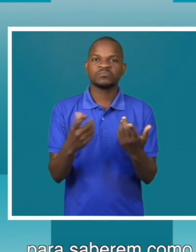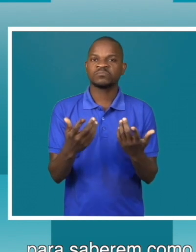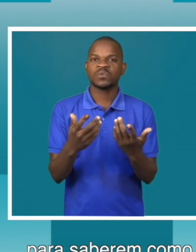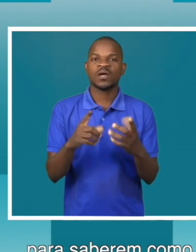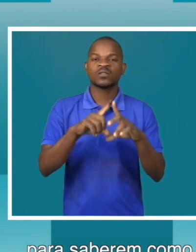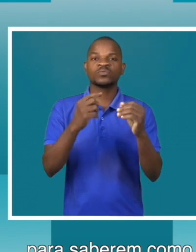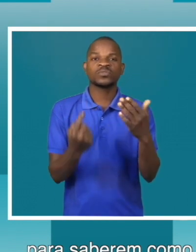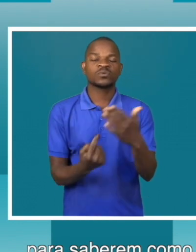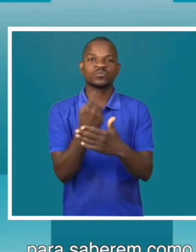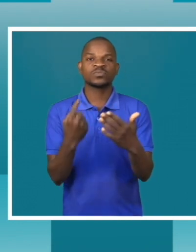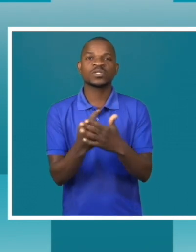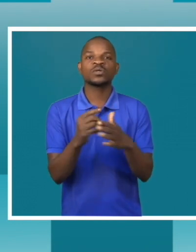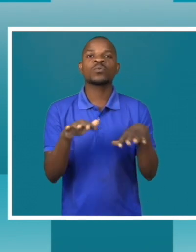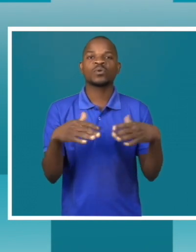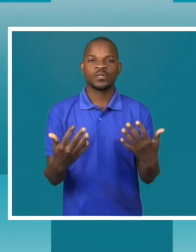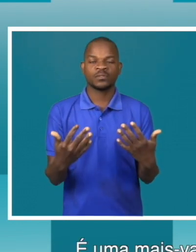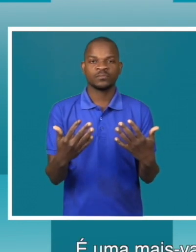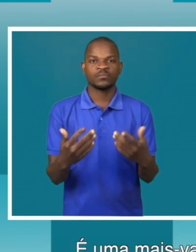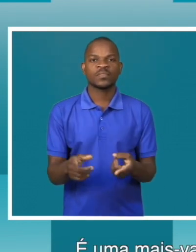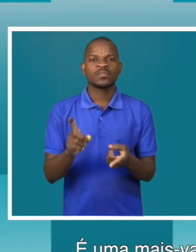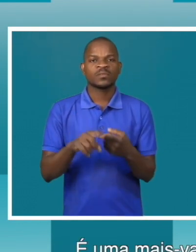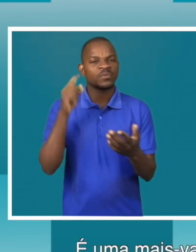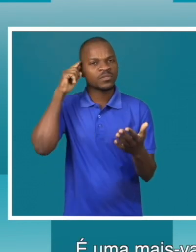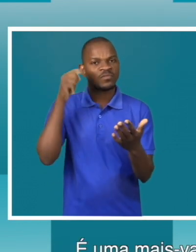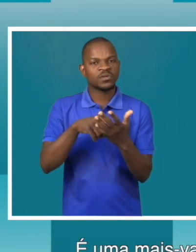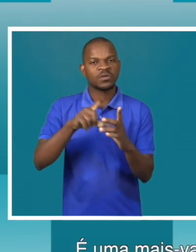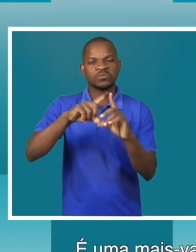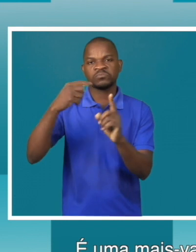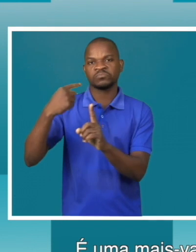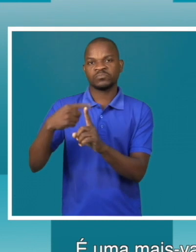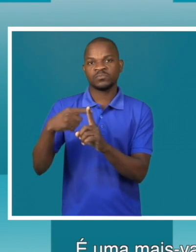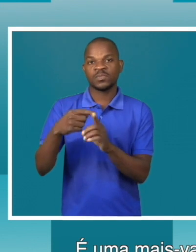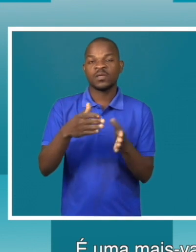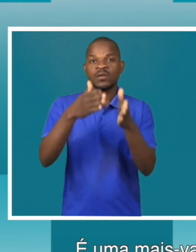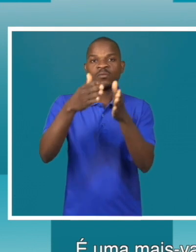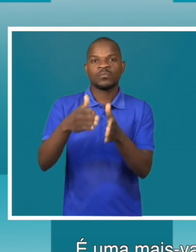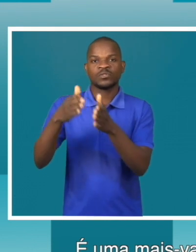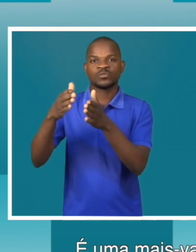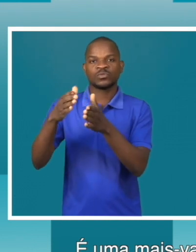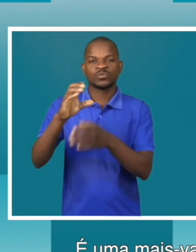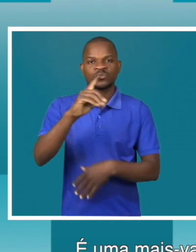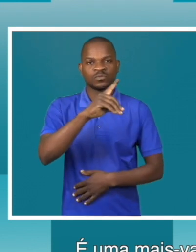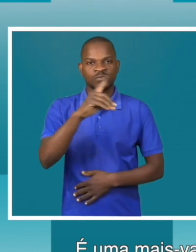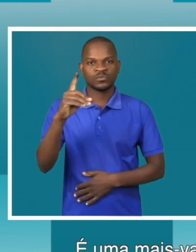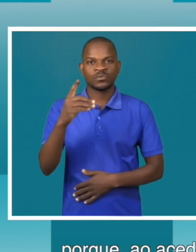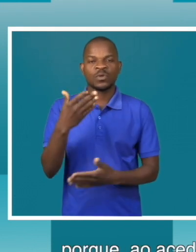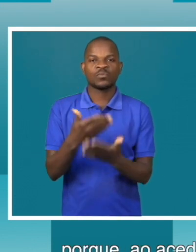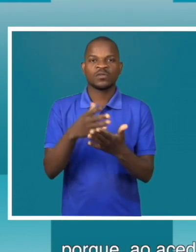ao que está a acontecer. Uma avalia para pessoas com deficiência, porque vão